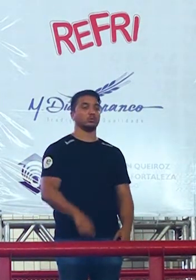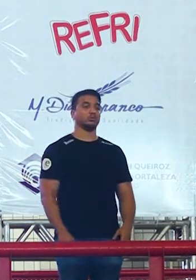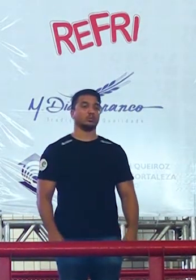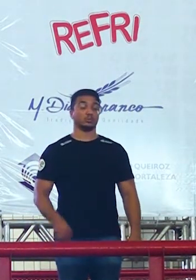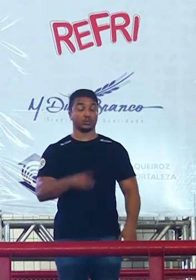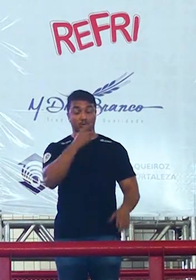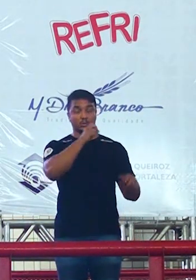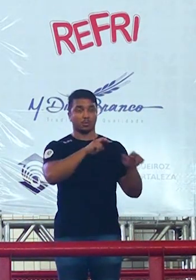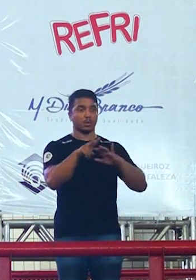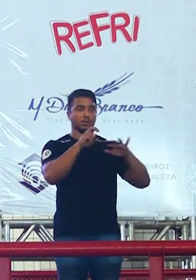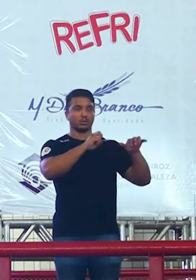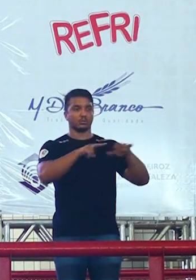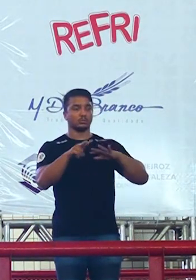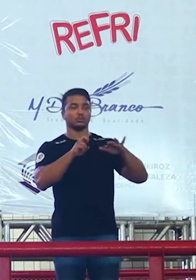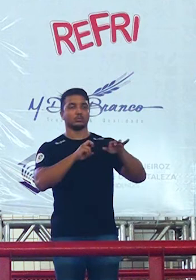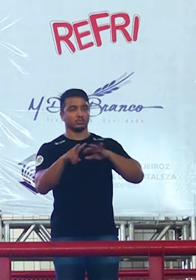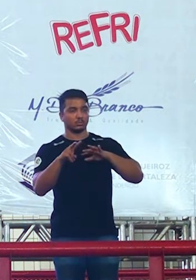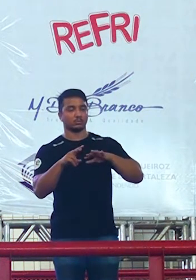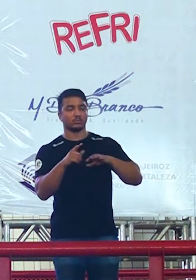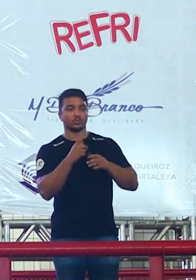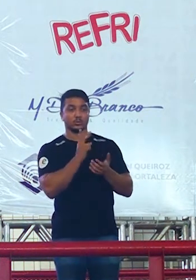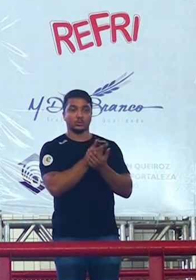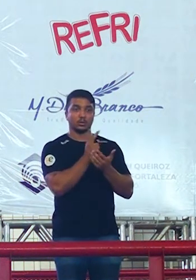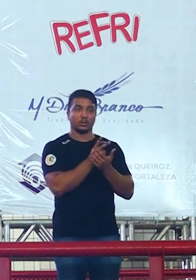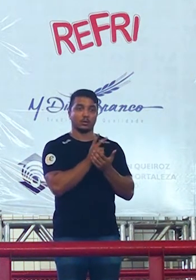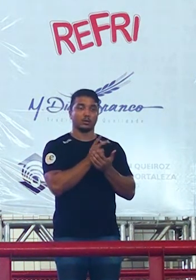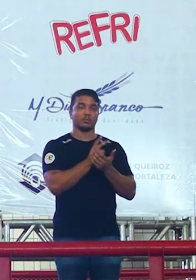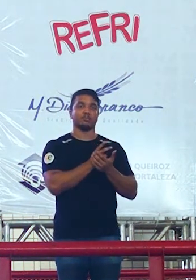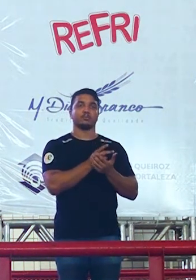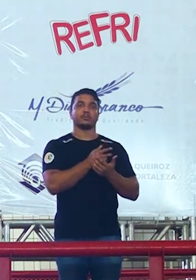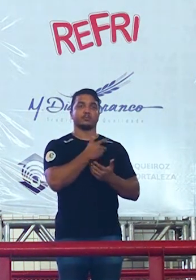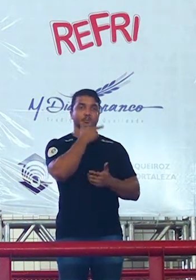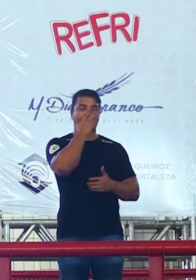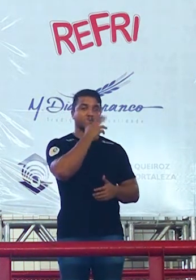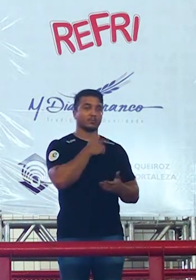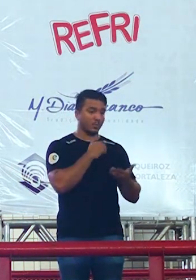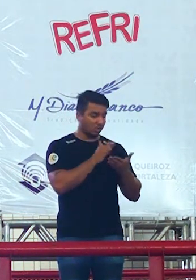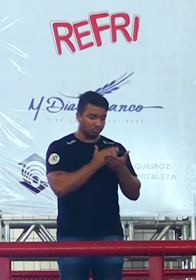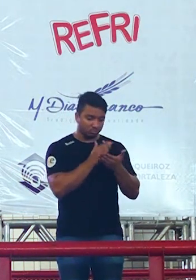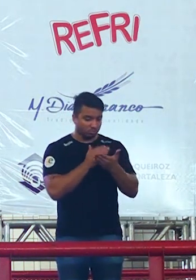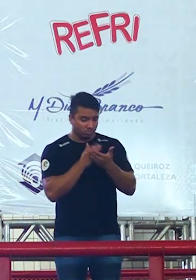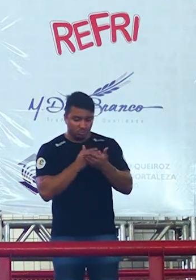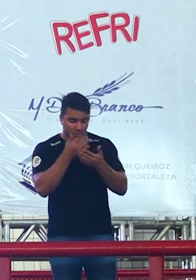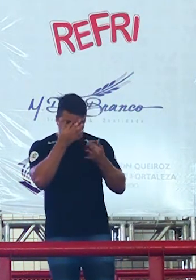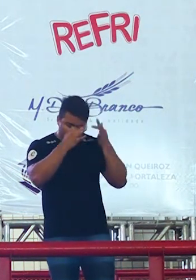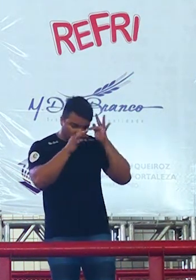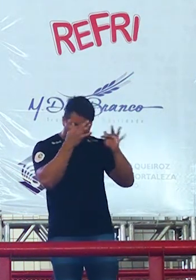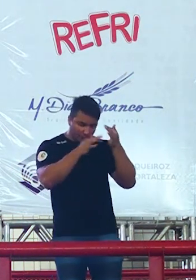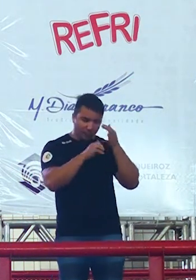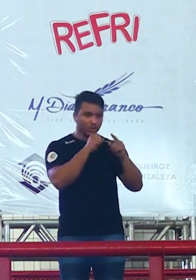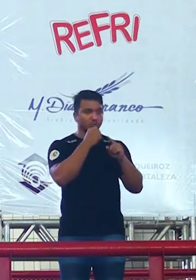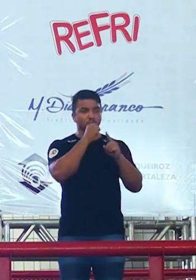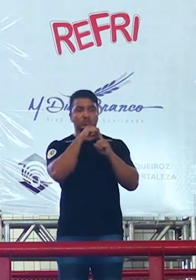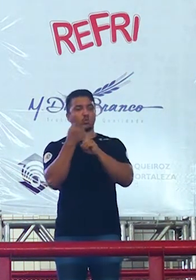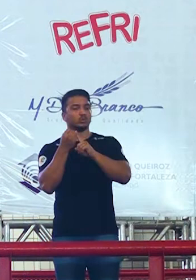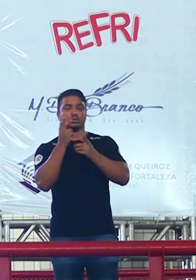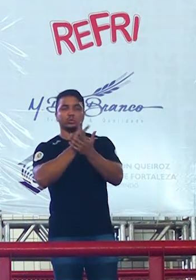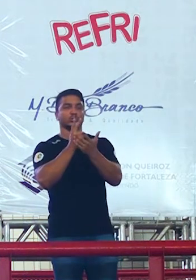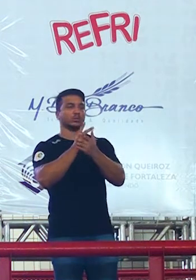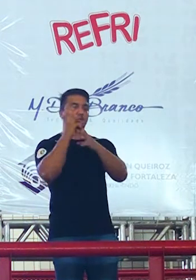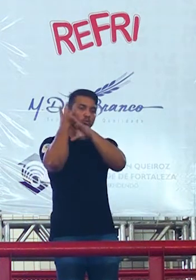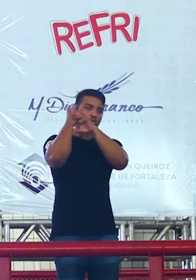semanais e o cara devorava a leitura sempre andando com livro filosofia de sociologia embaixo do braço sempre na história